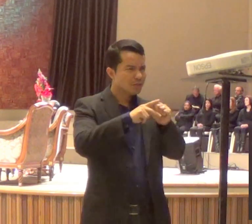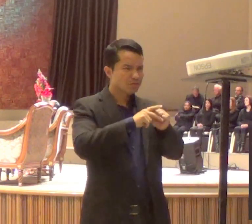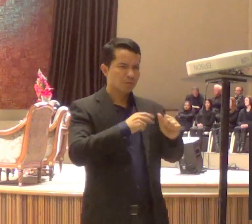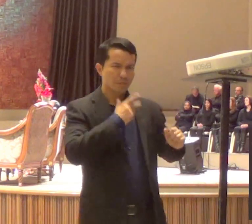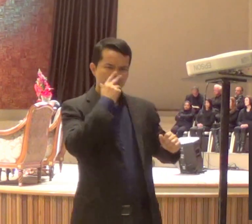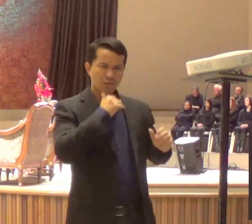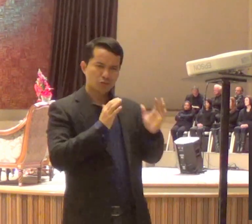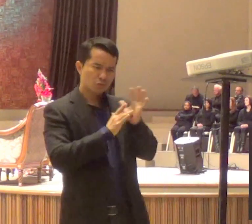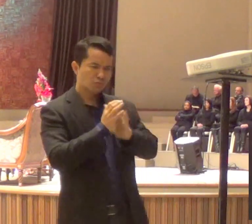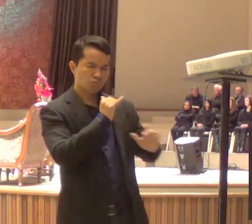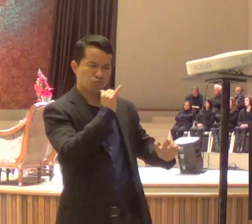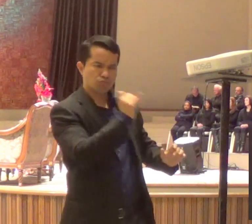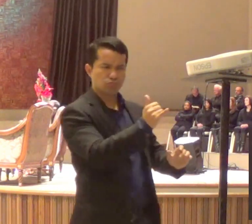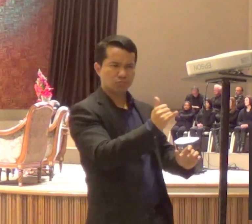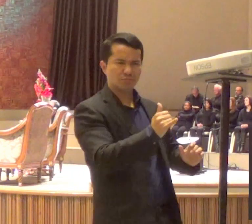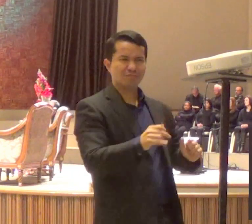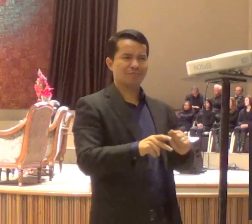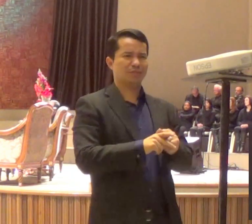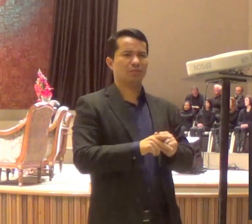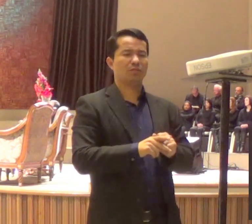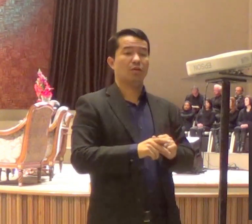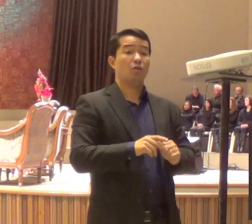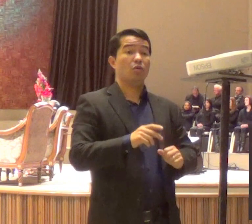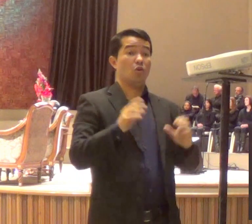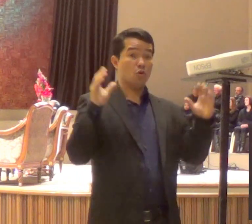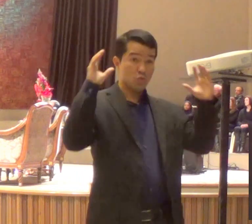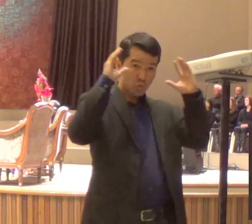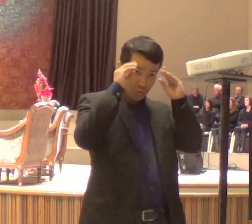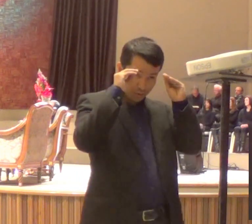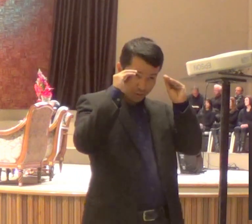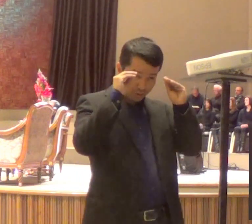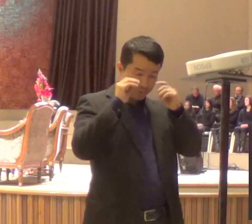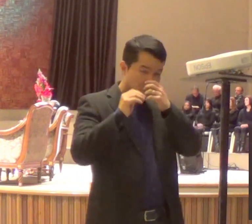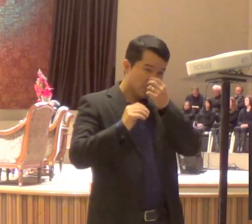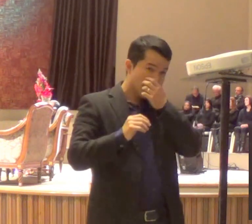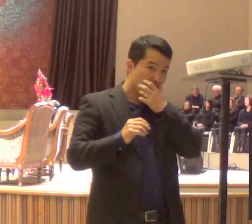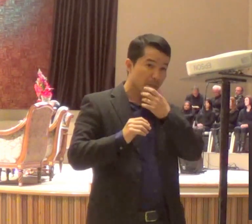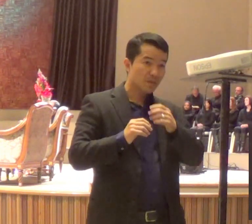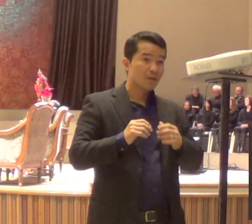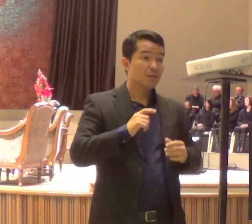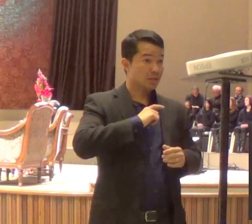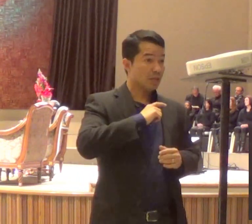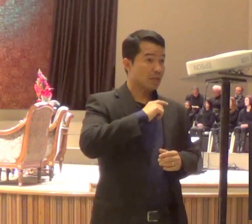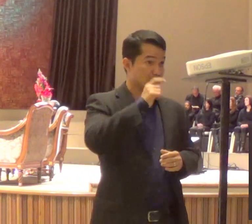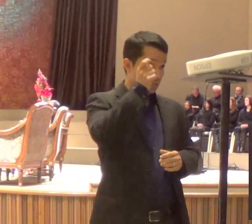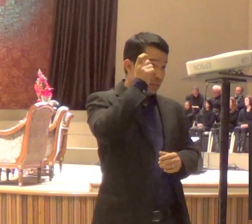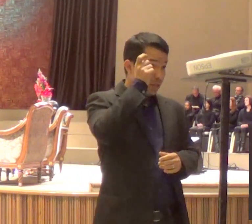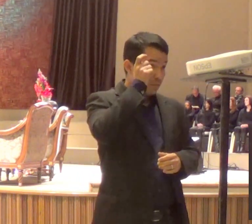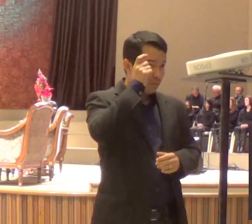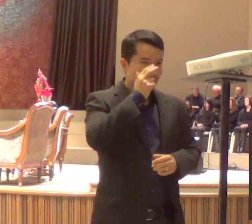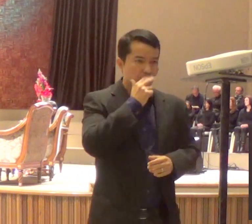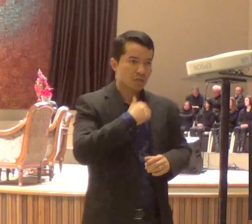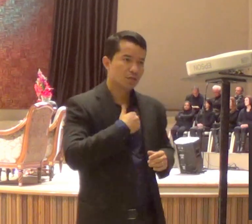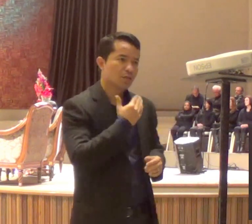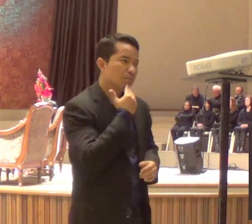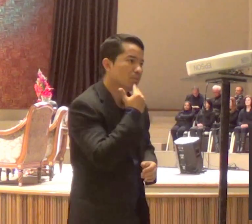naquela noite, Satanás havia pedido permissão a Deus,